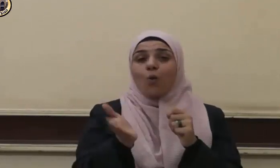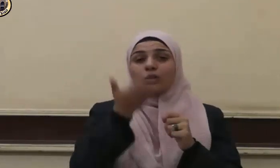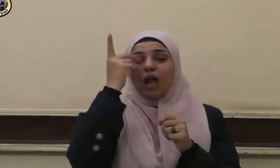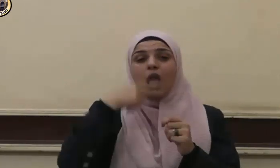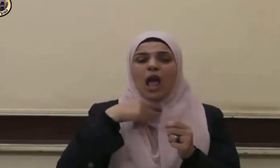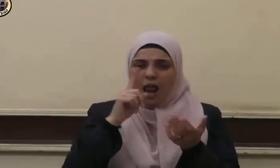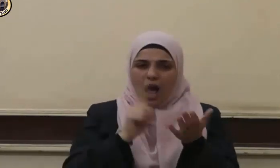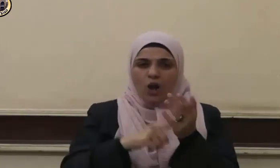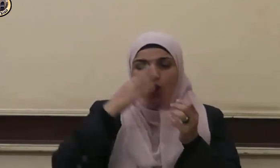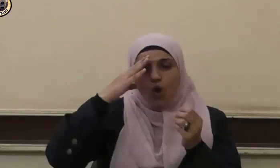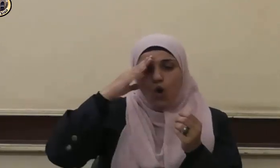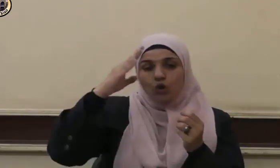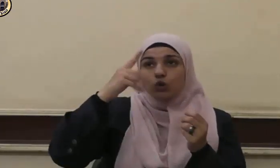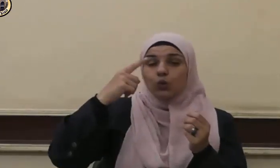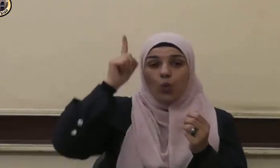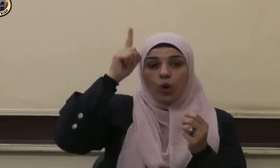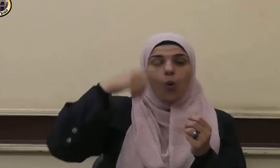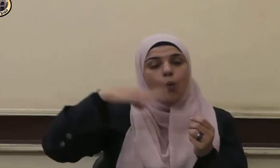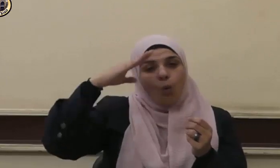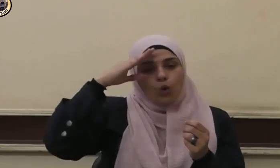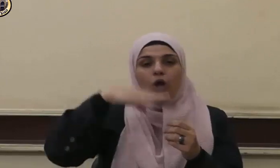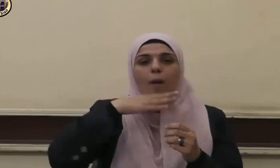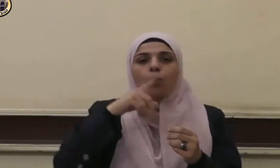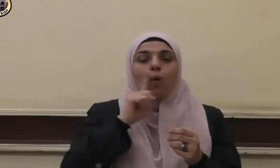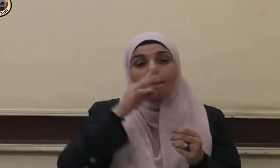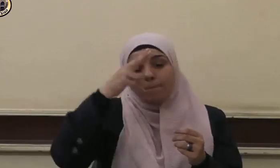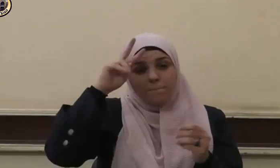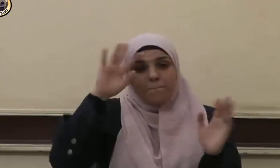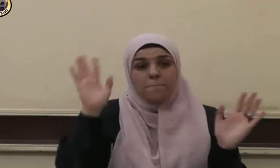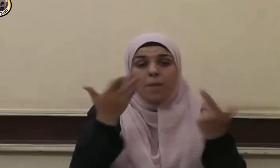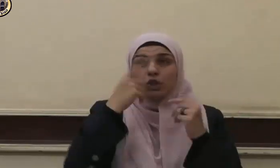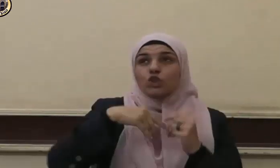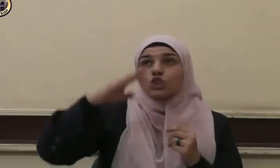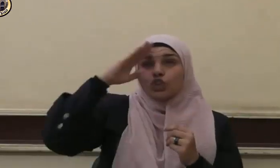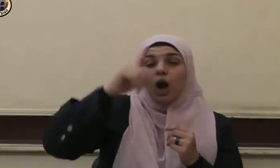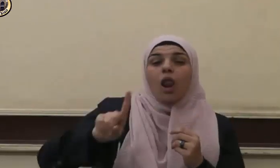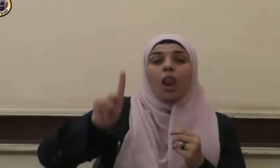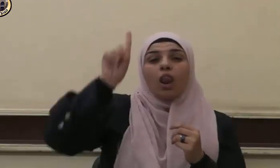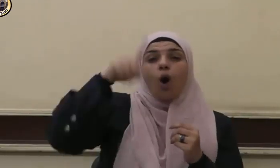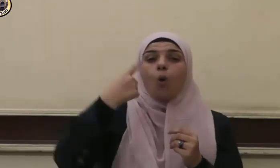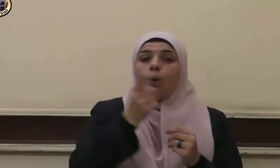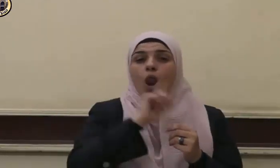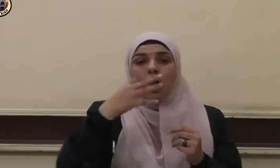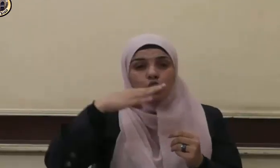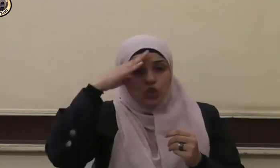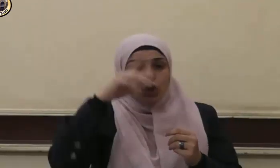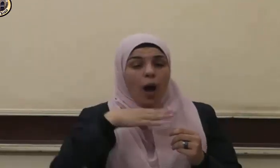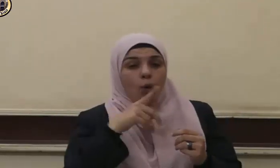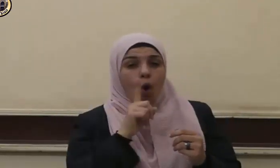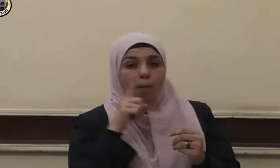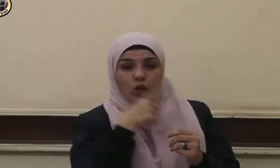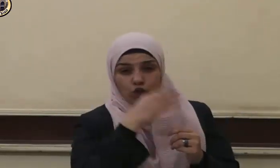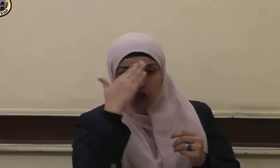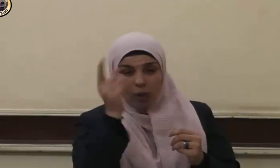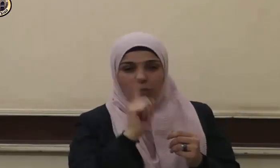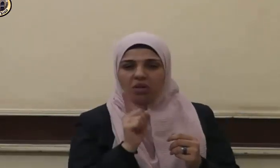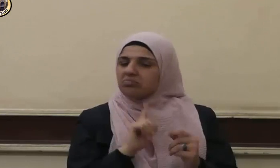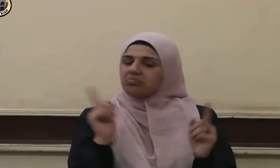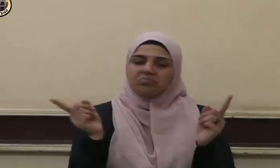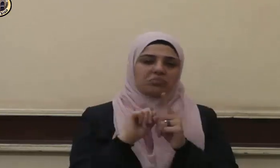أن اشكر لي ولوالديك فمن شقر لله ولم يشكر لوالديه لم